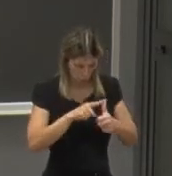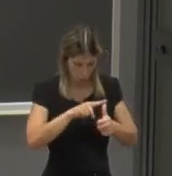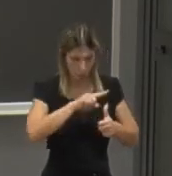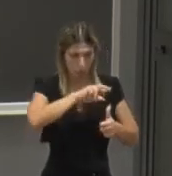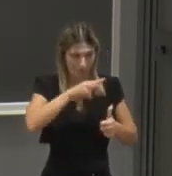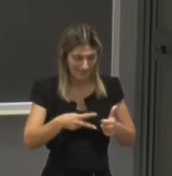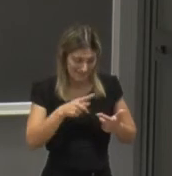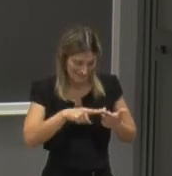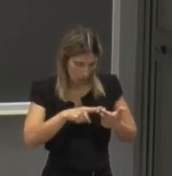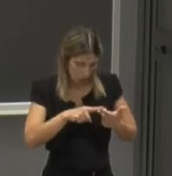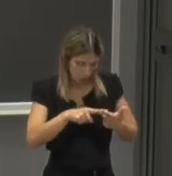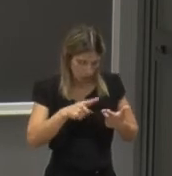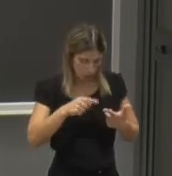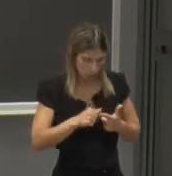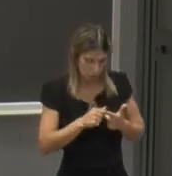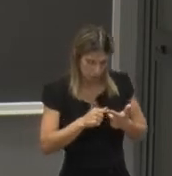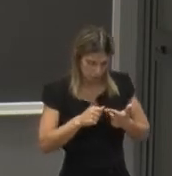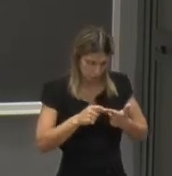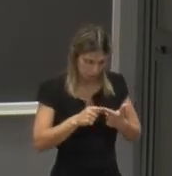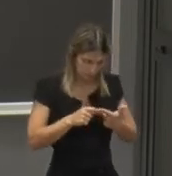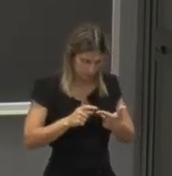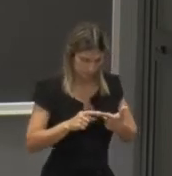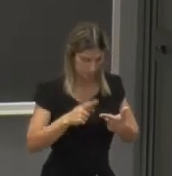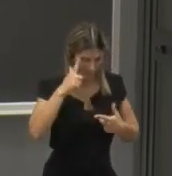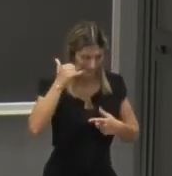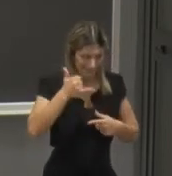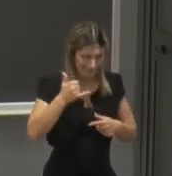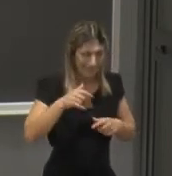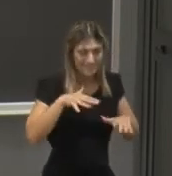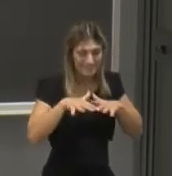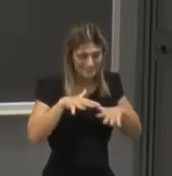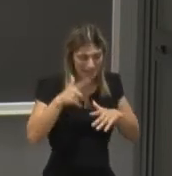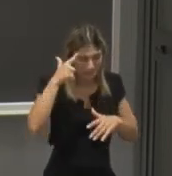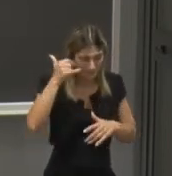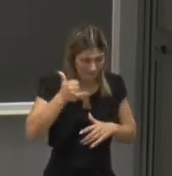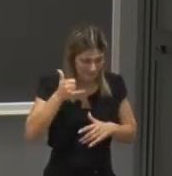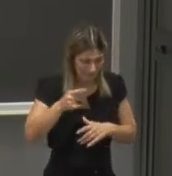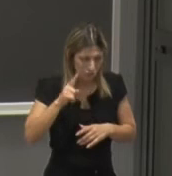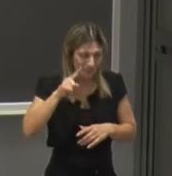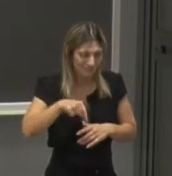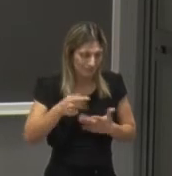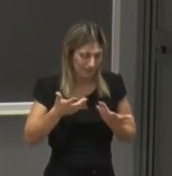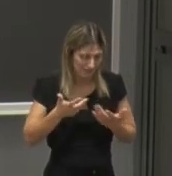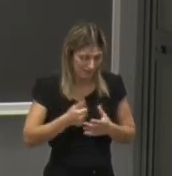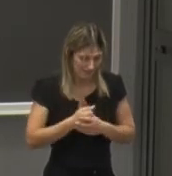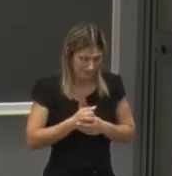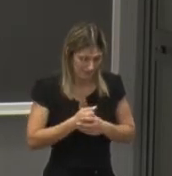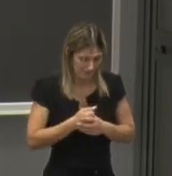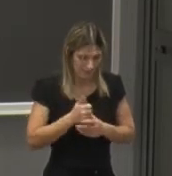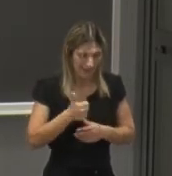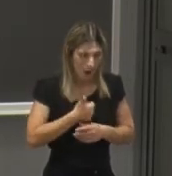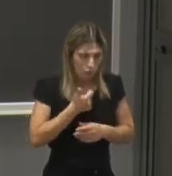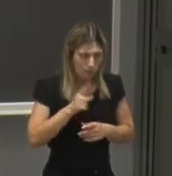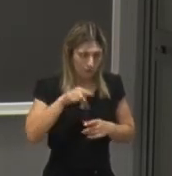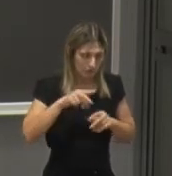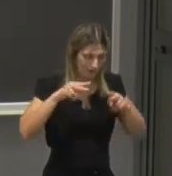'altra è su intelligent systems sistemi intelligenti per l